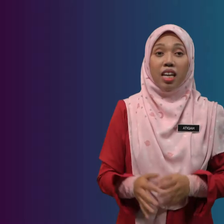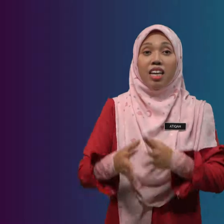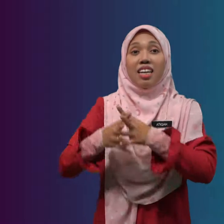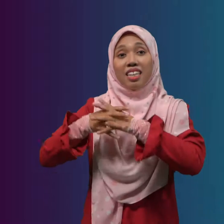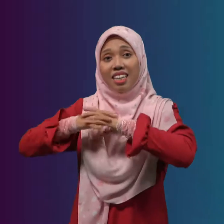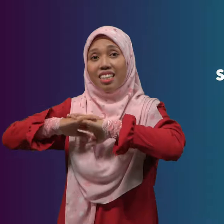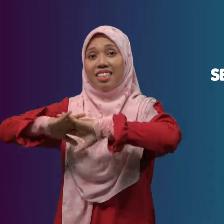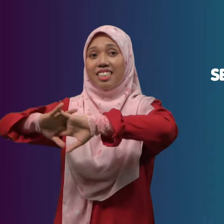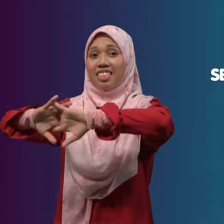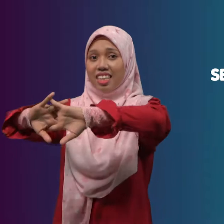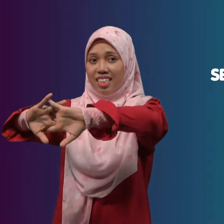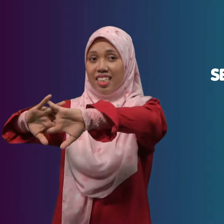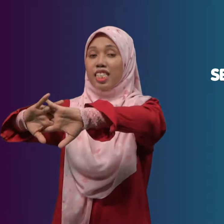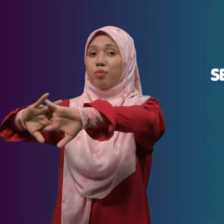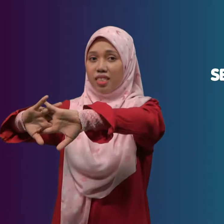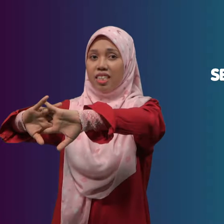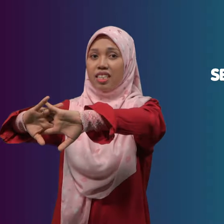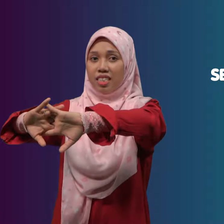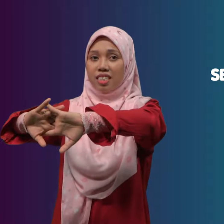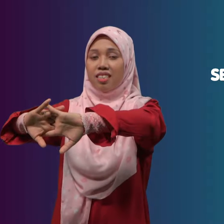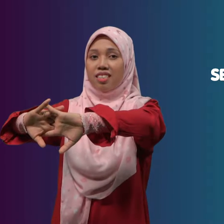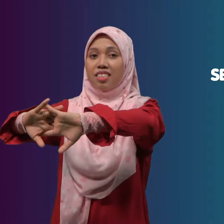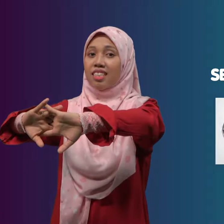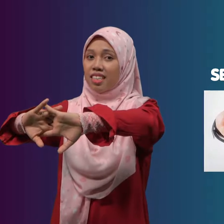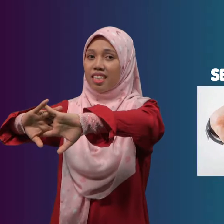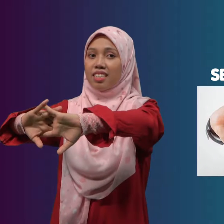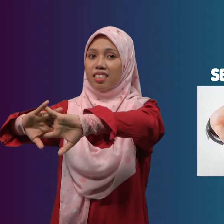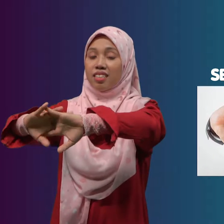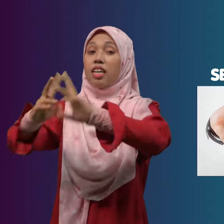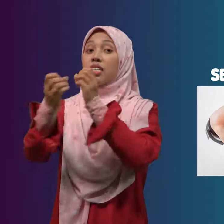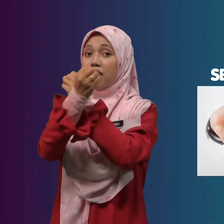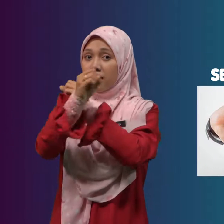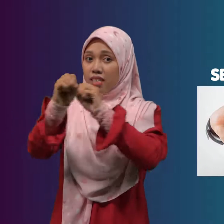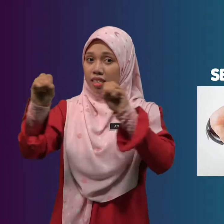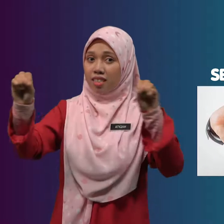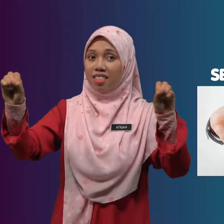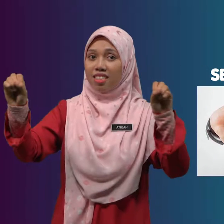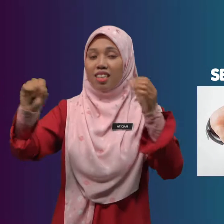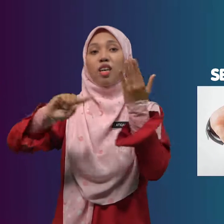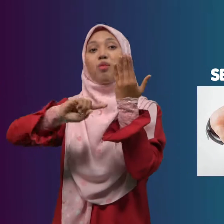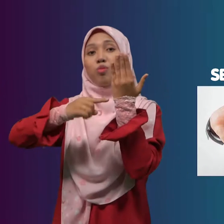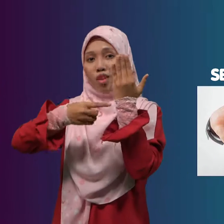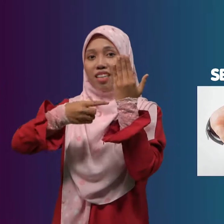Regangkan jari seperti ini seketika. Sedia, mula.